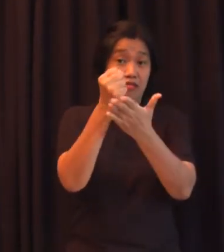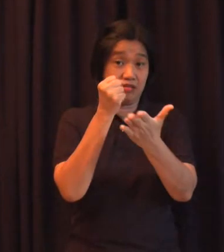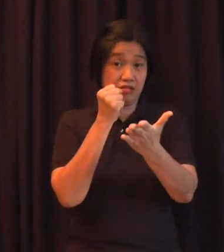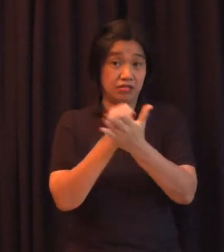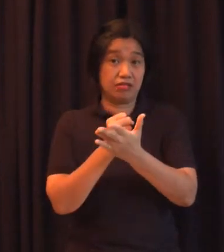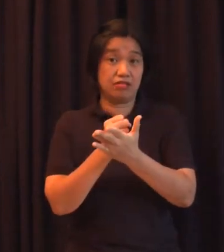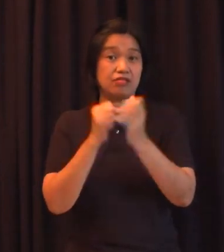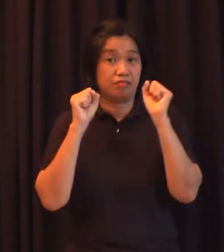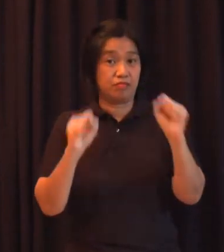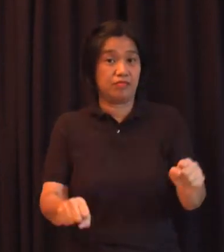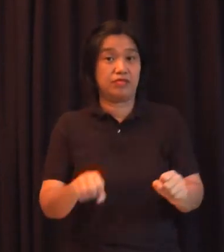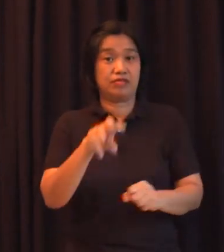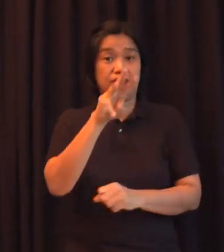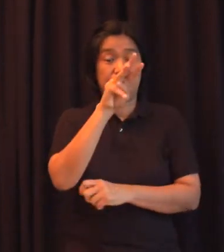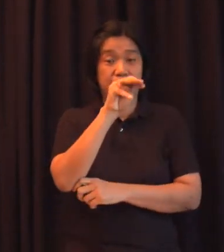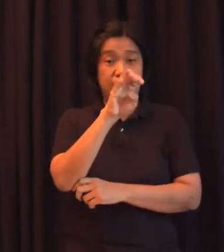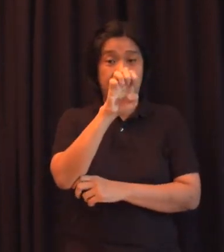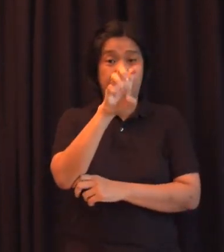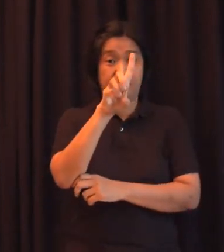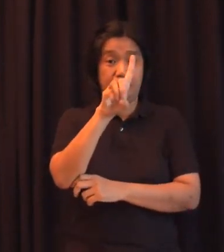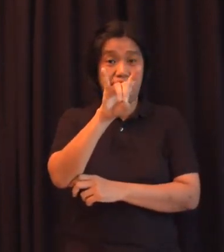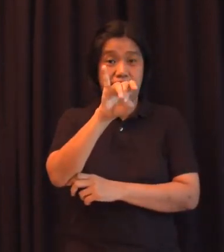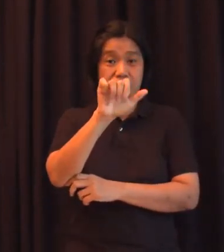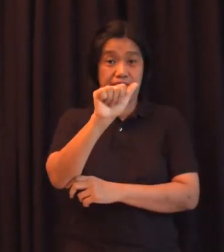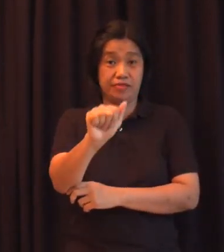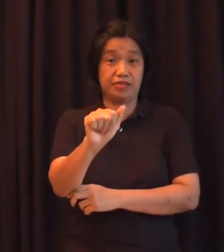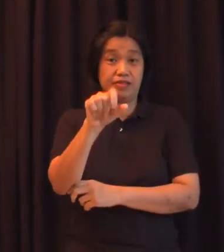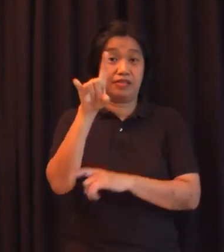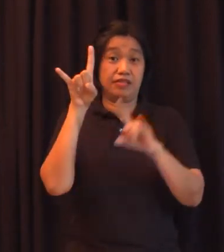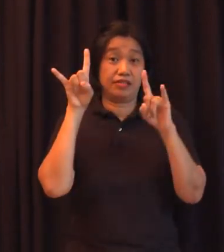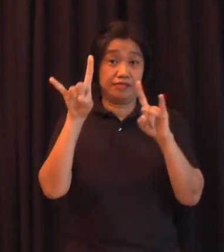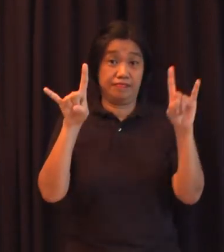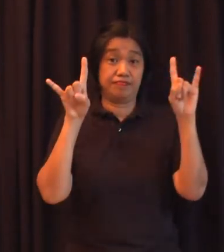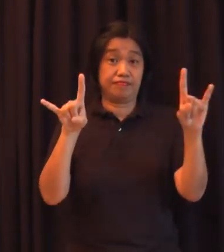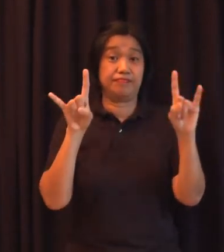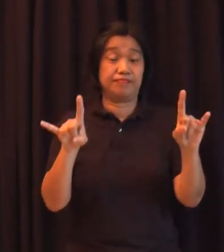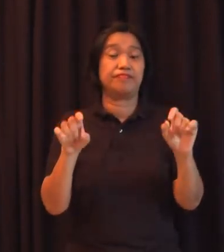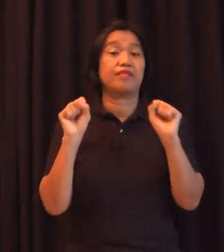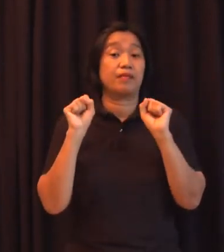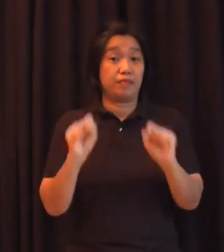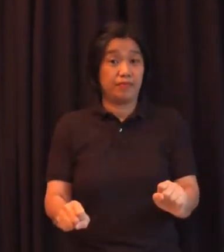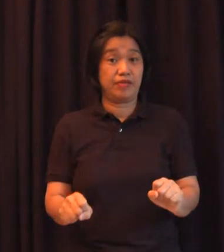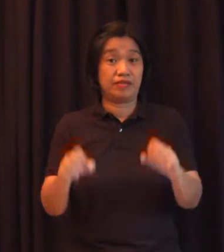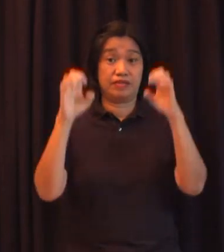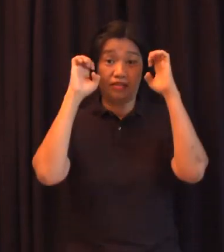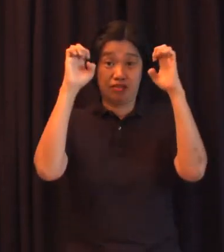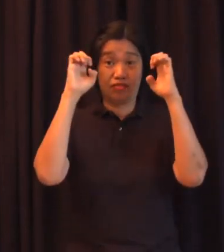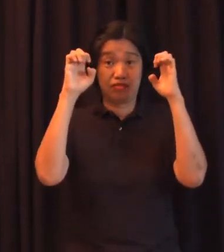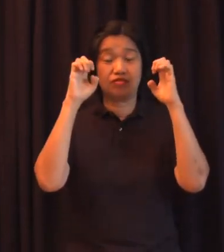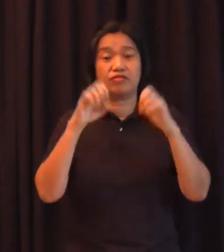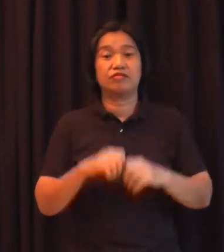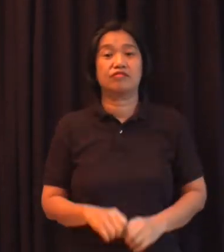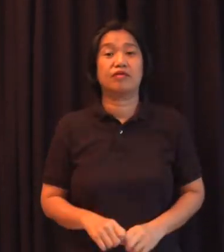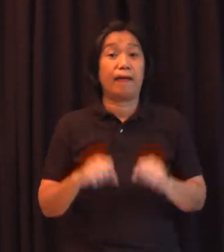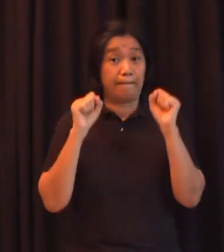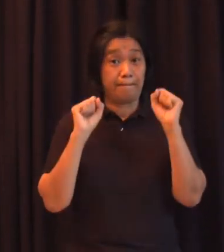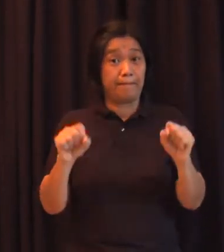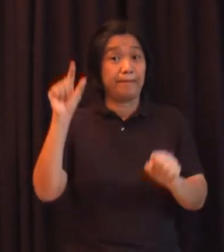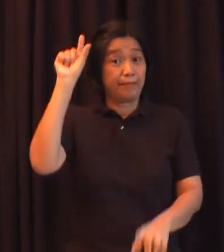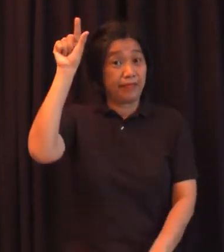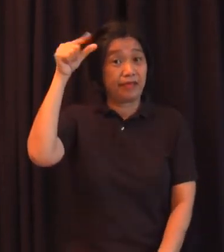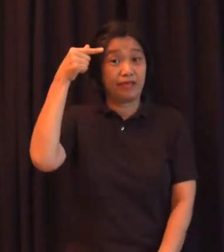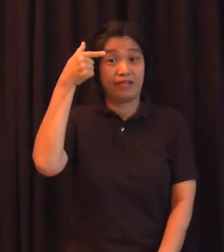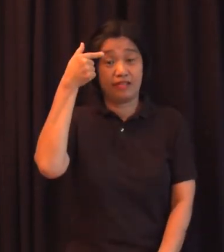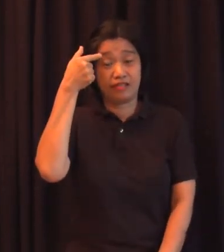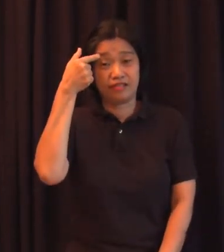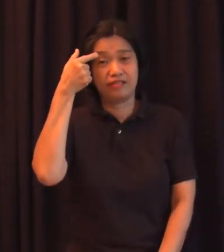pwede sa larangan ng edukasyon, o pwede sa gobyerno, o pwede sa